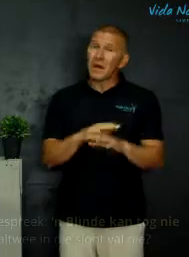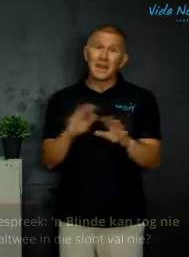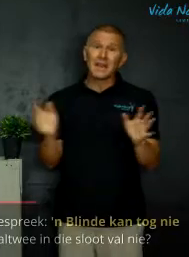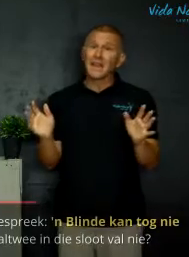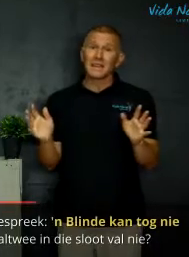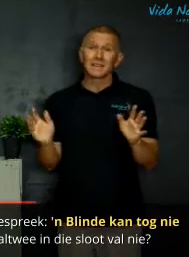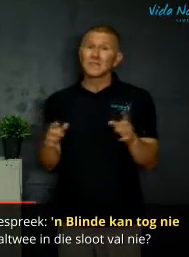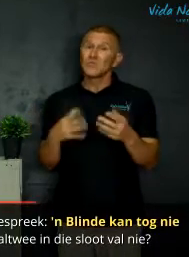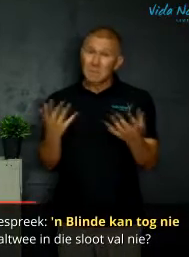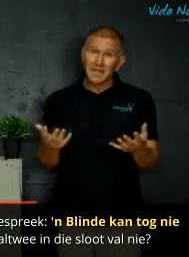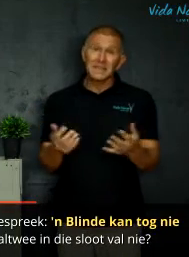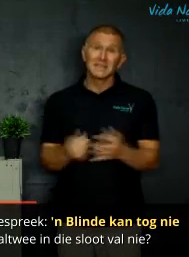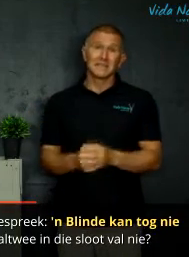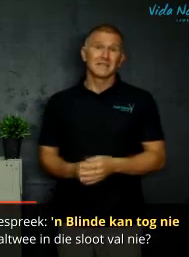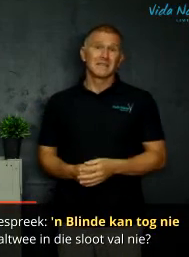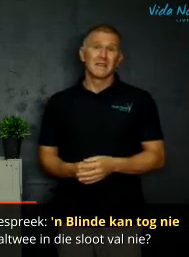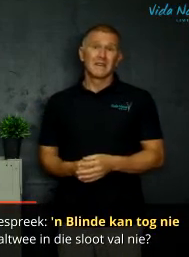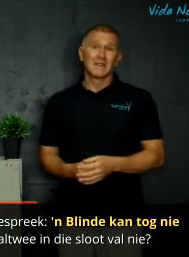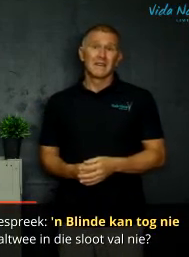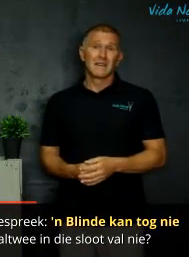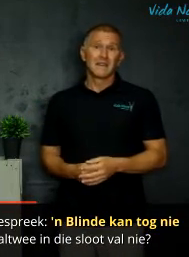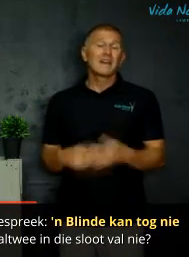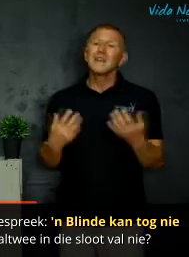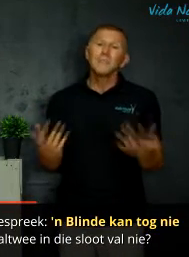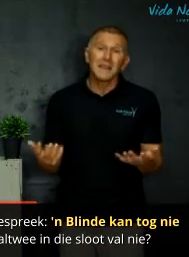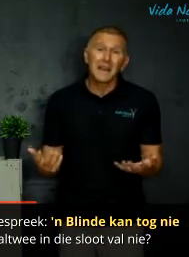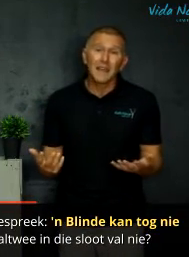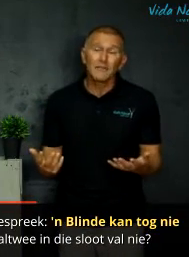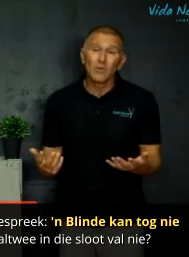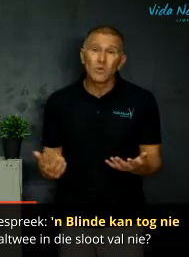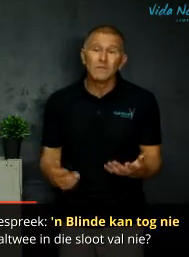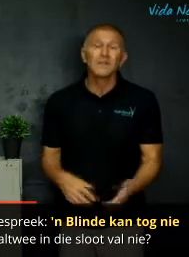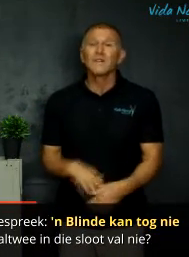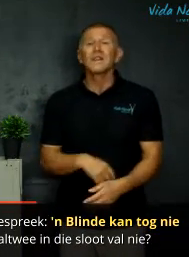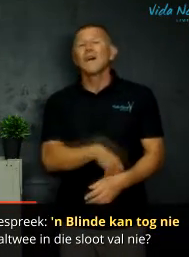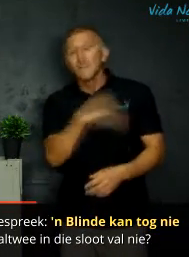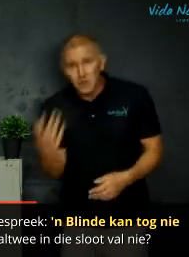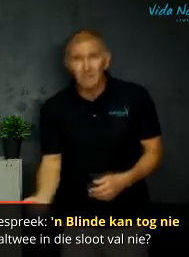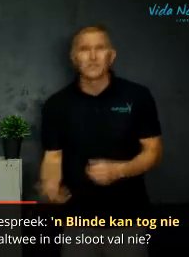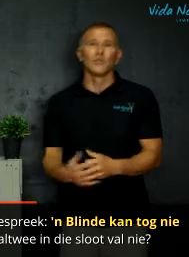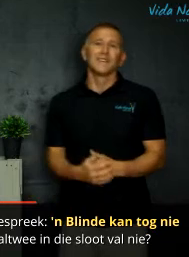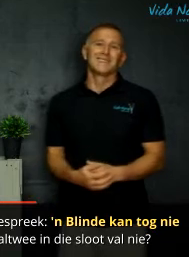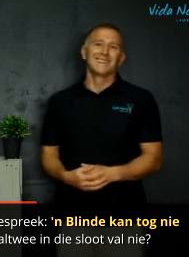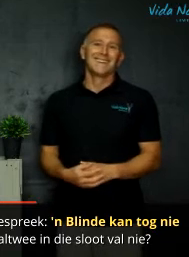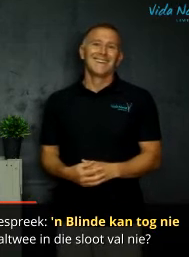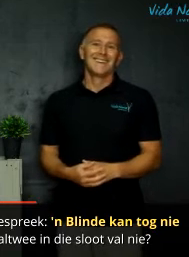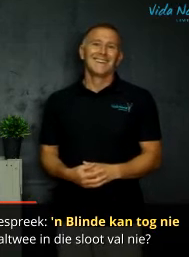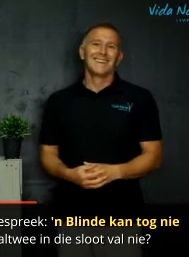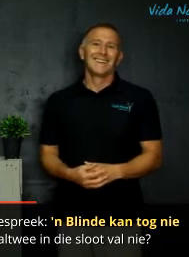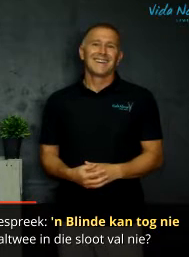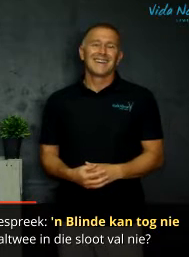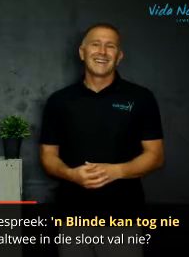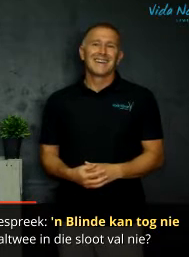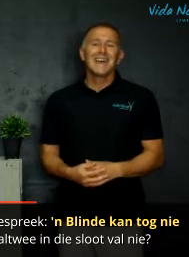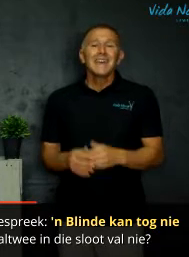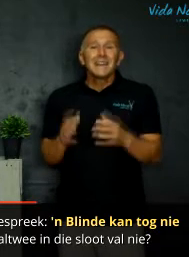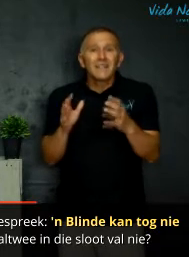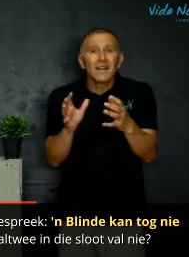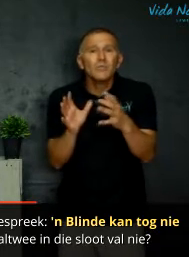baie leiers wat soos blindes is en jy kan nie blinde leier volg nie want dan val jy al toe in die sloot dit gaan